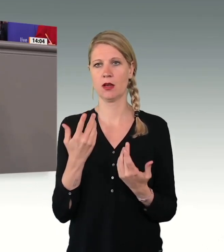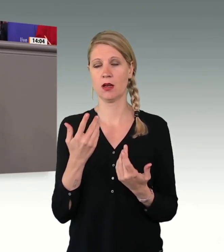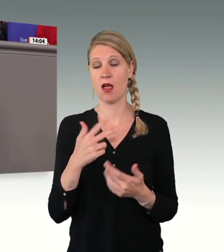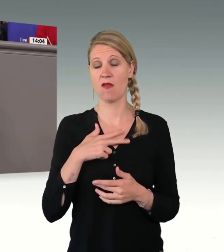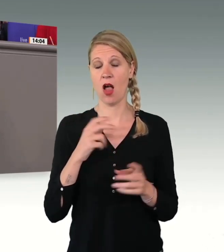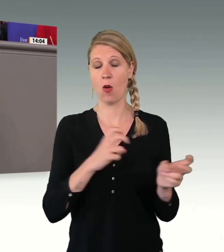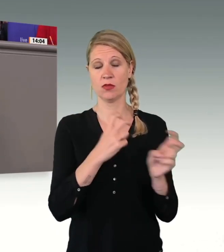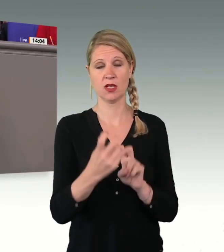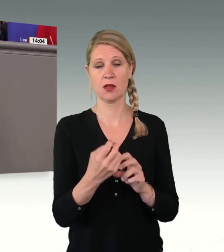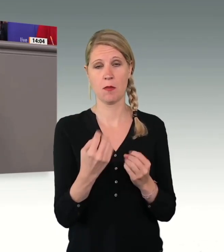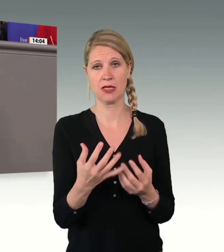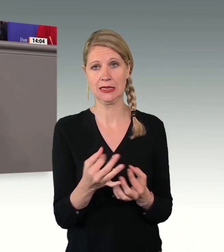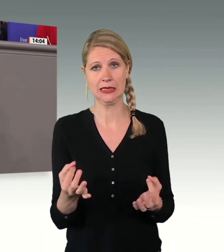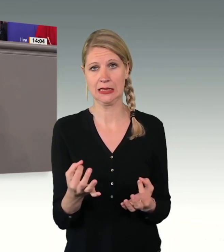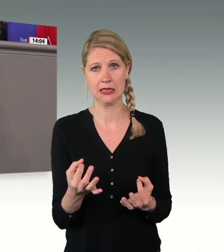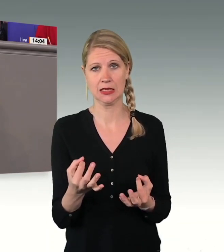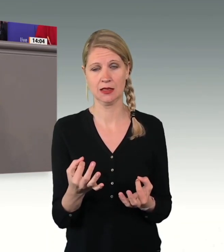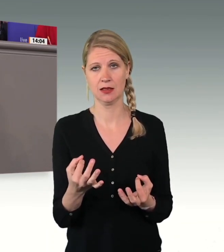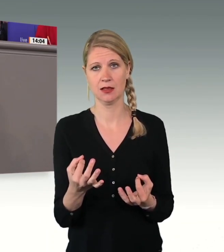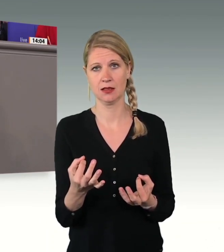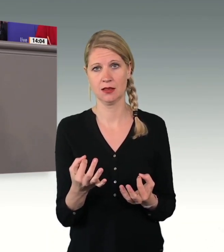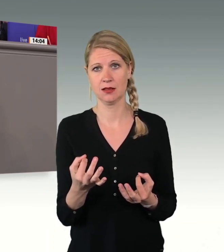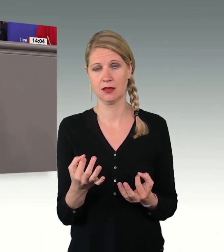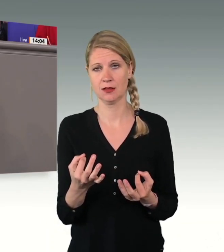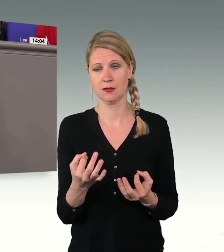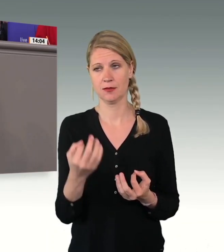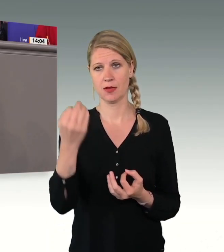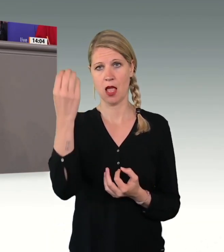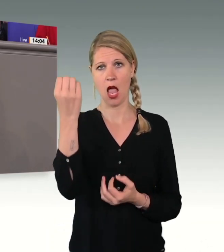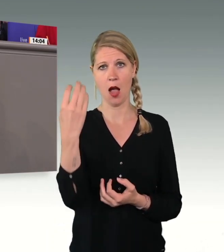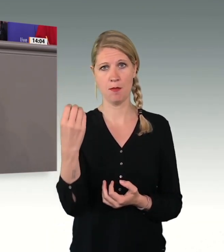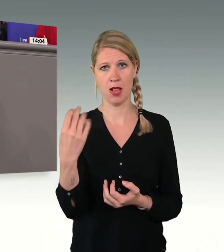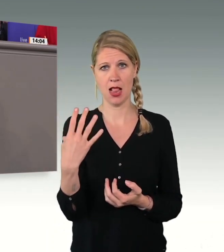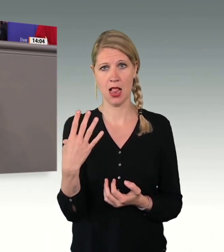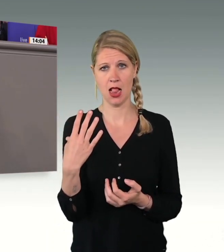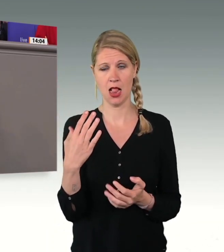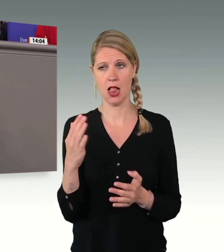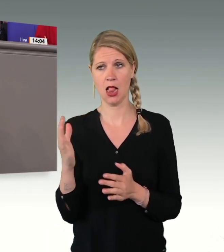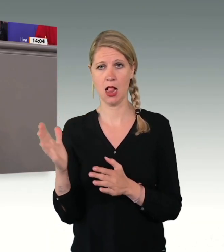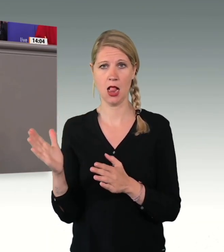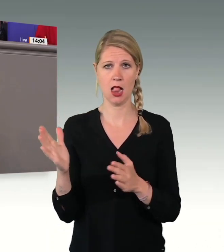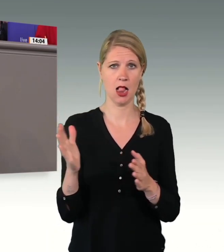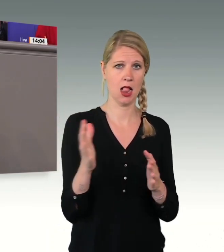Es ist geradezu mit Händen zu greifen, dass die Ampel so weit links gerückt ist,